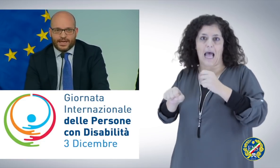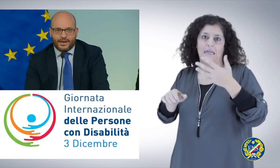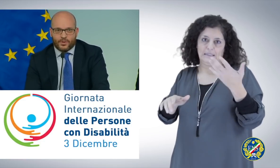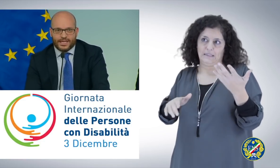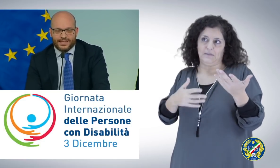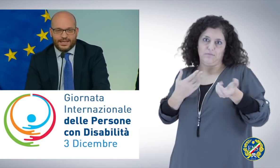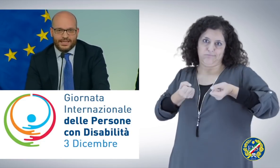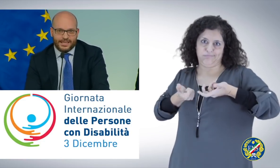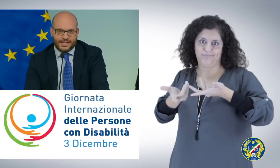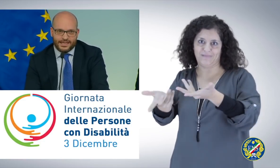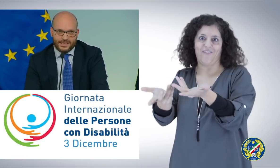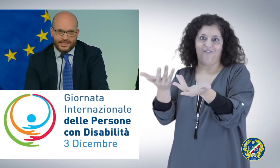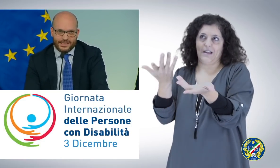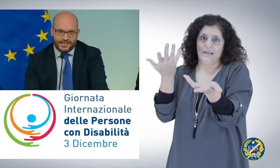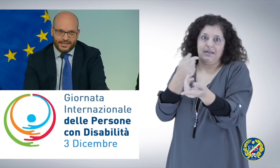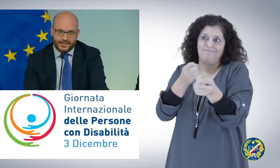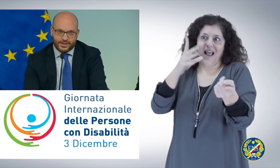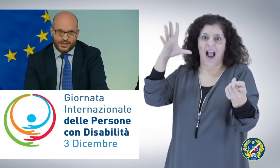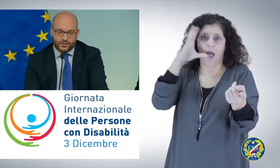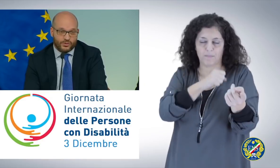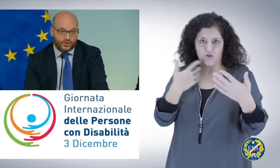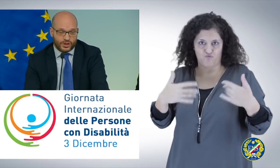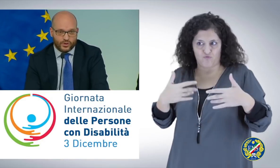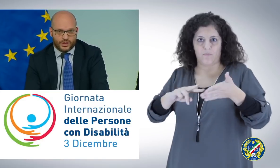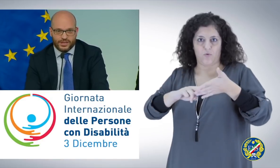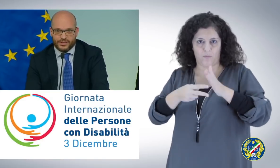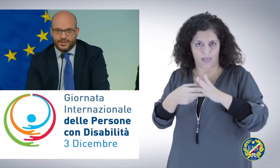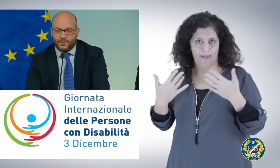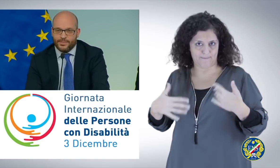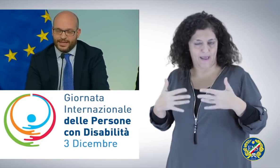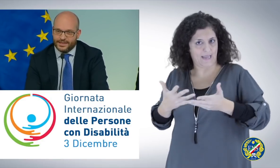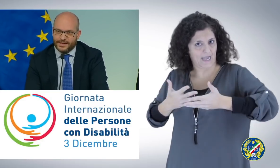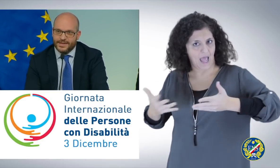capire la portata di questo settore, di queste problematiche.